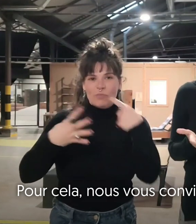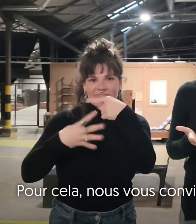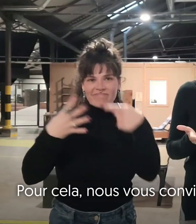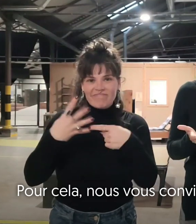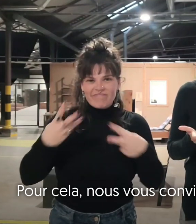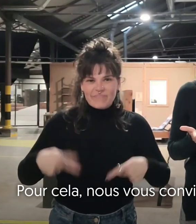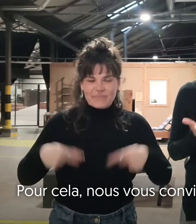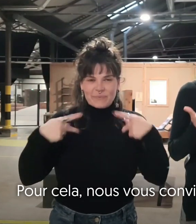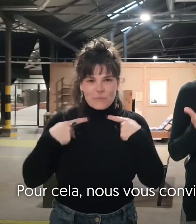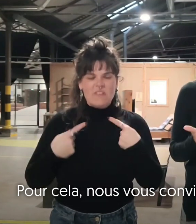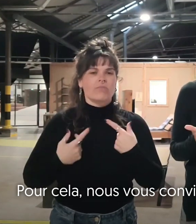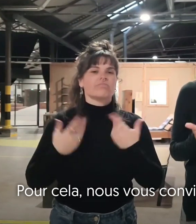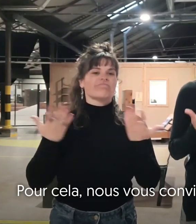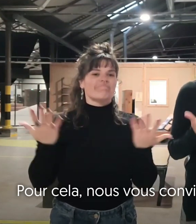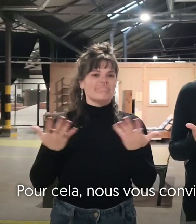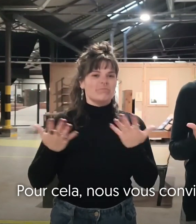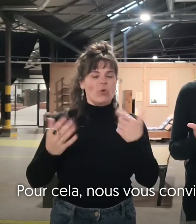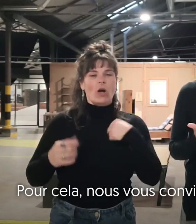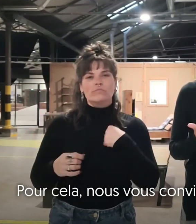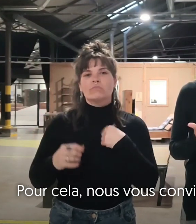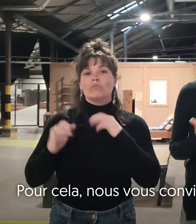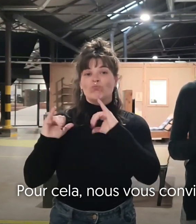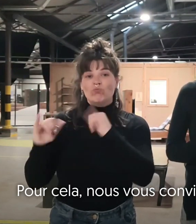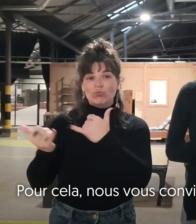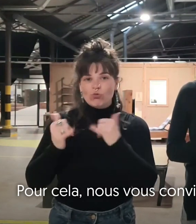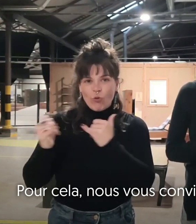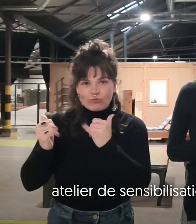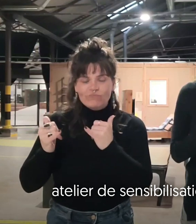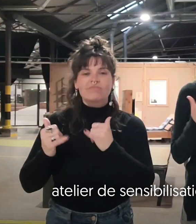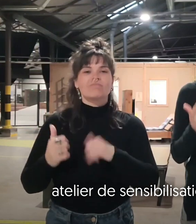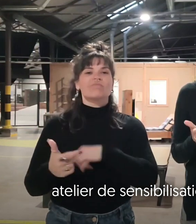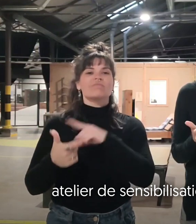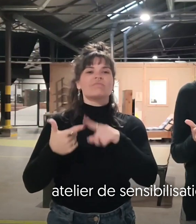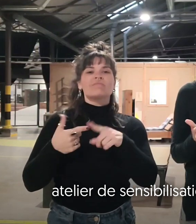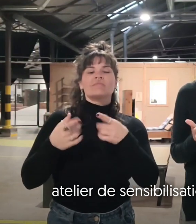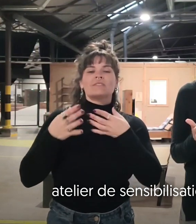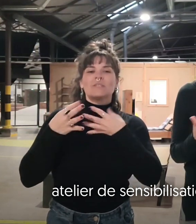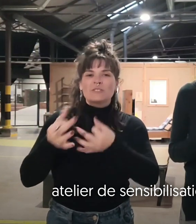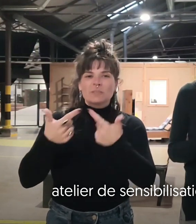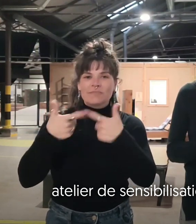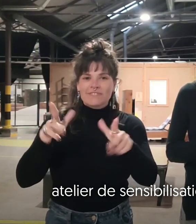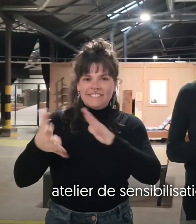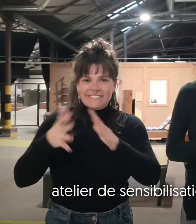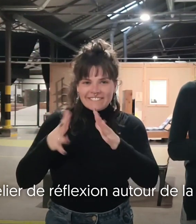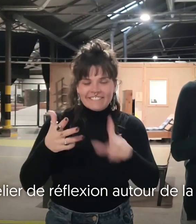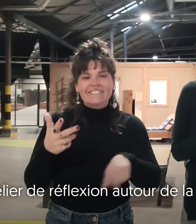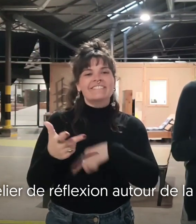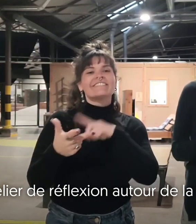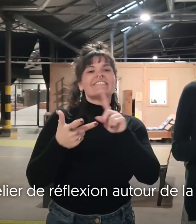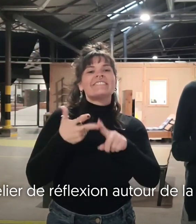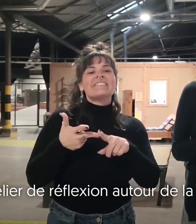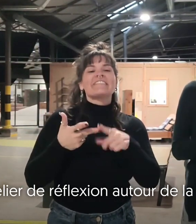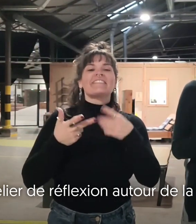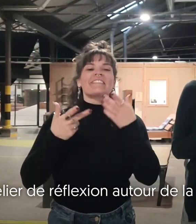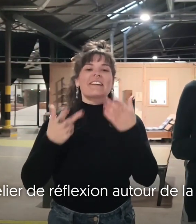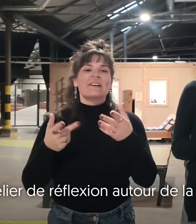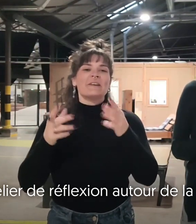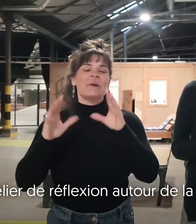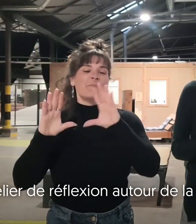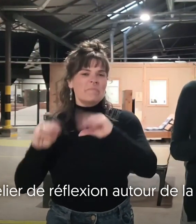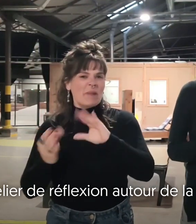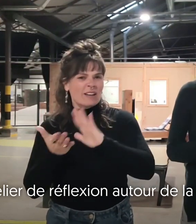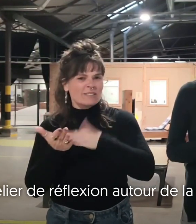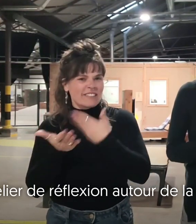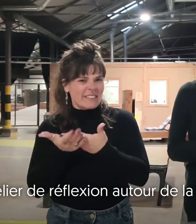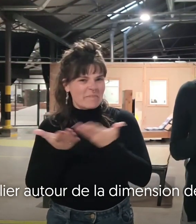Pour cela, nous vous convions à quatre ateliers. Atelier de sensibilisation à la langue des signes, atelier de réflexion autour de la notion